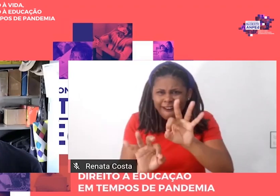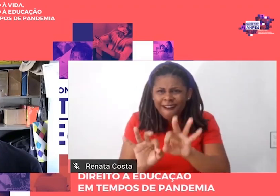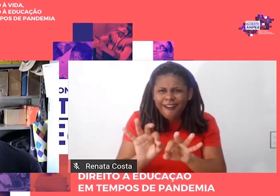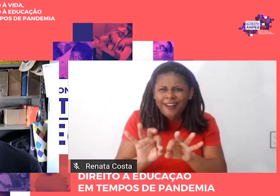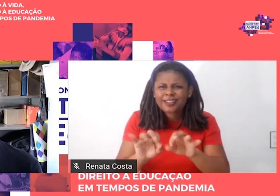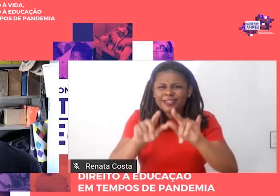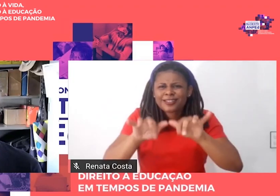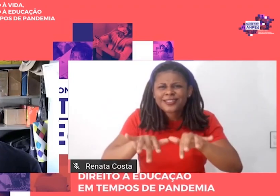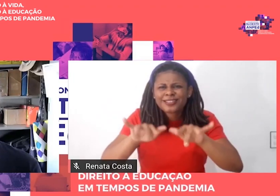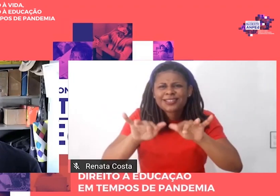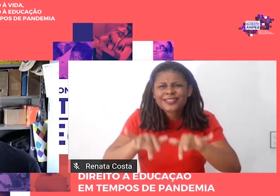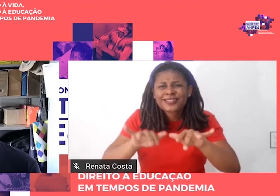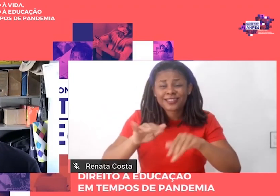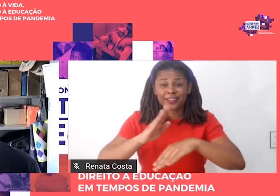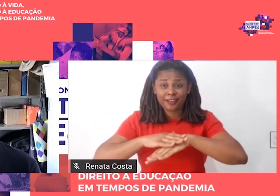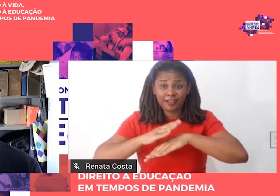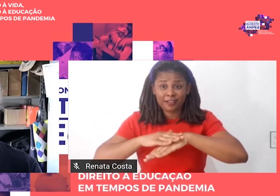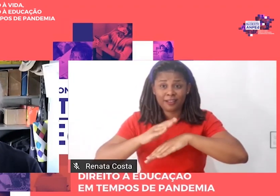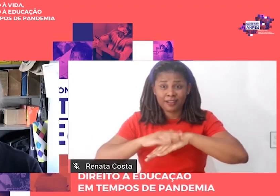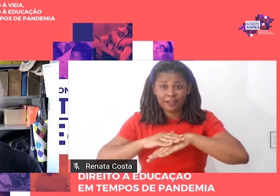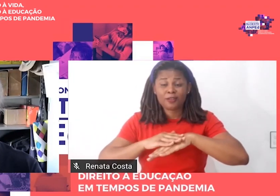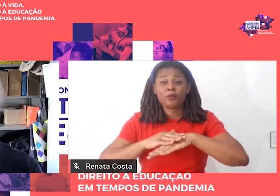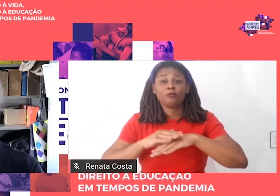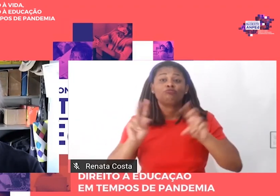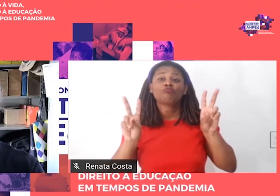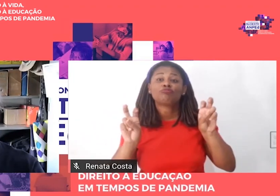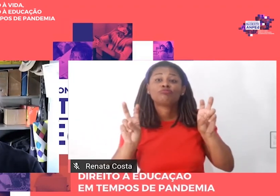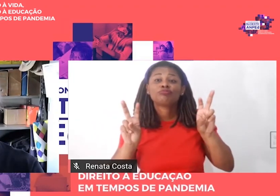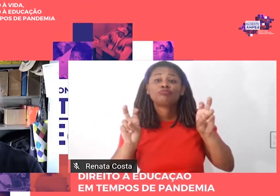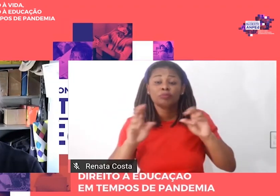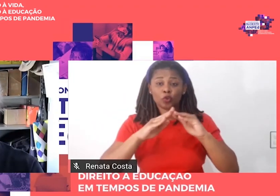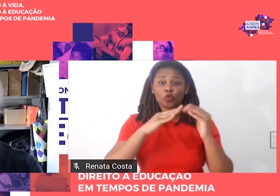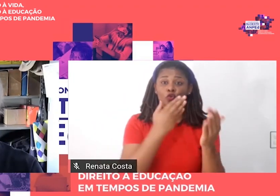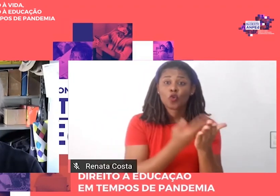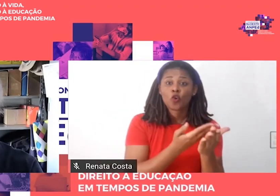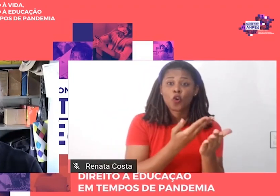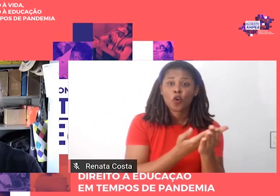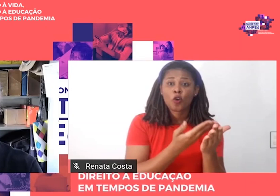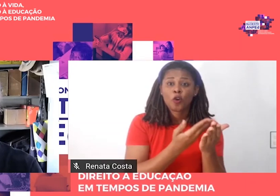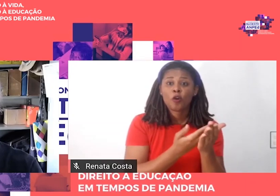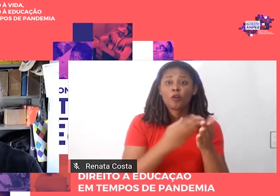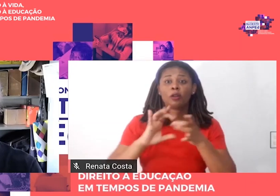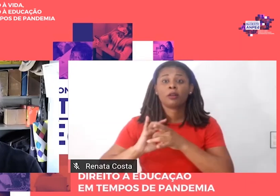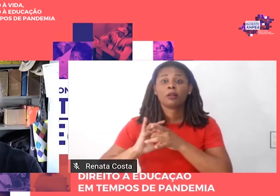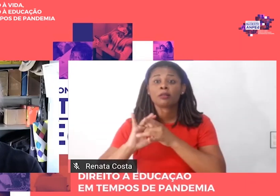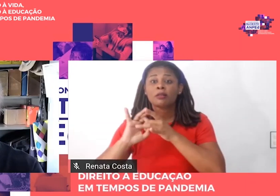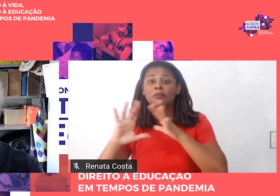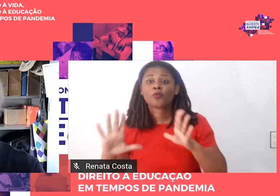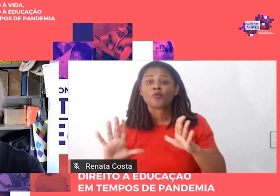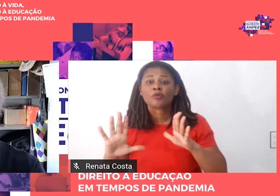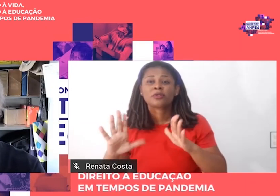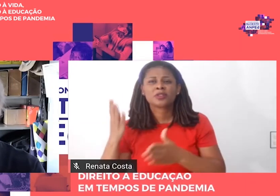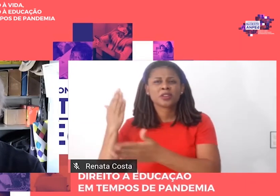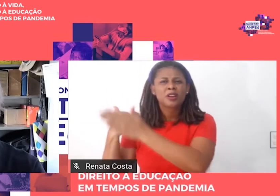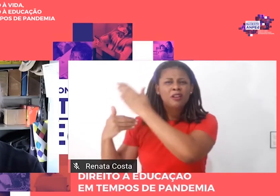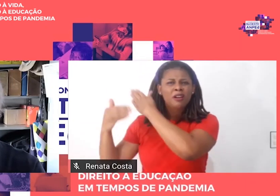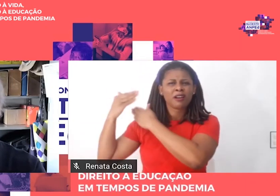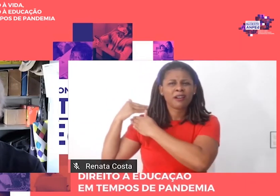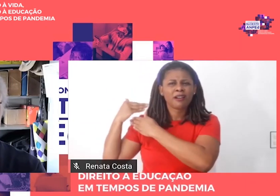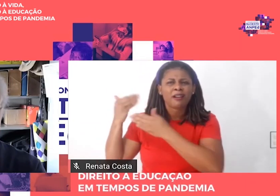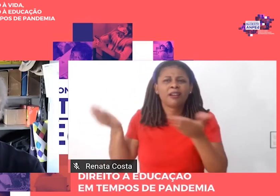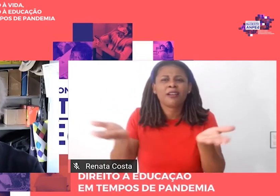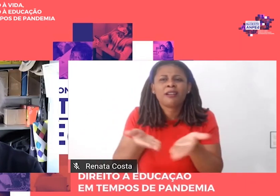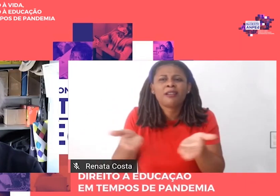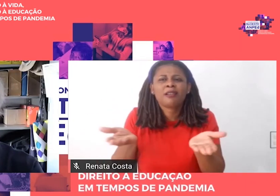eu intitulei Escola e Democracia Ontem e Hoje. Tratar de